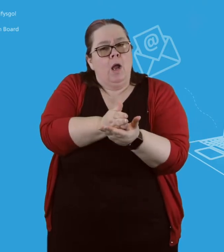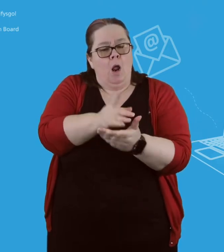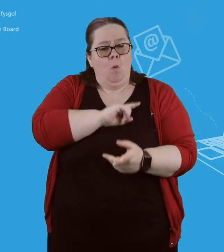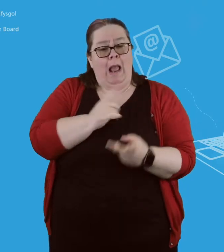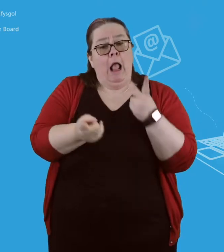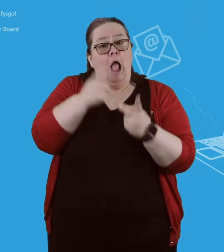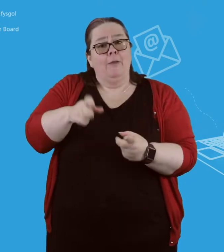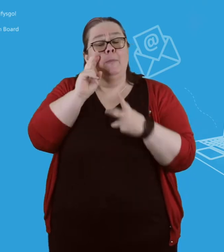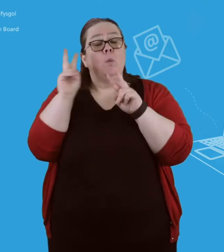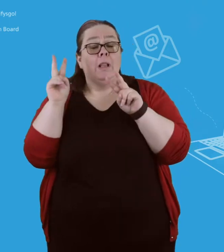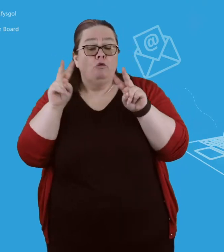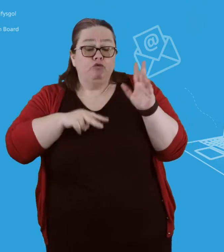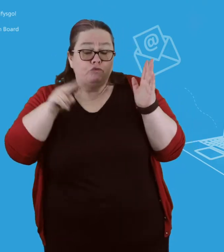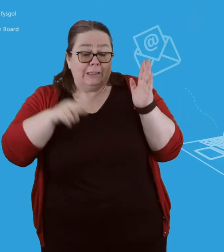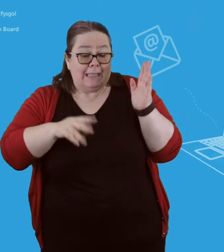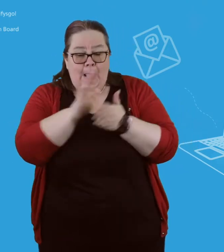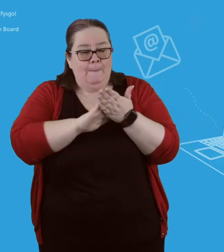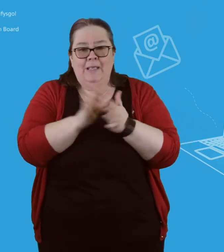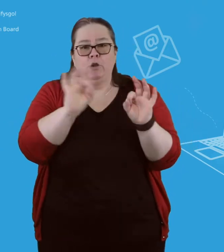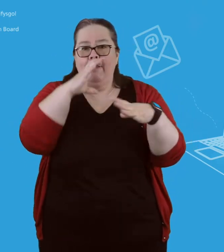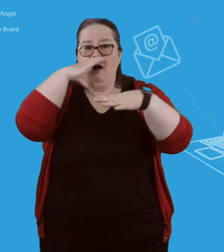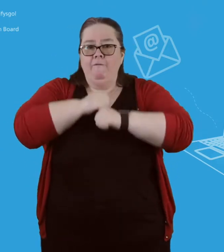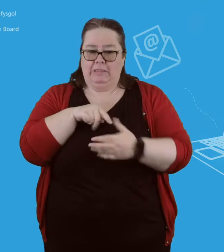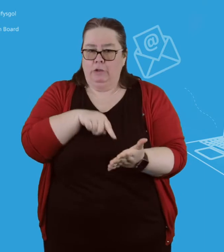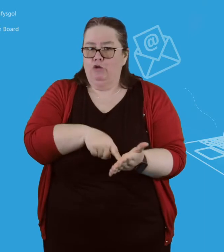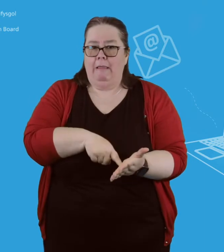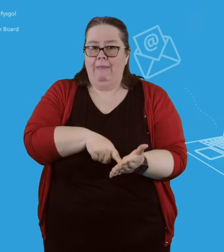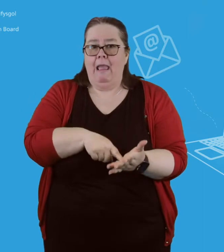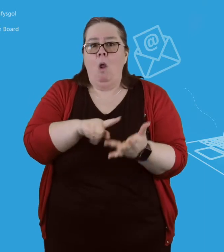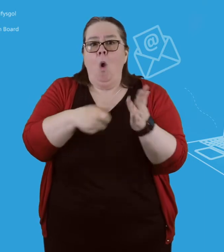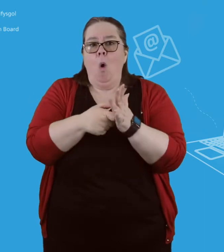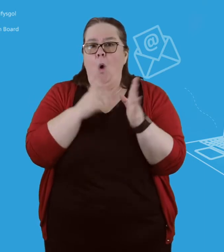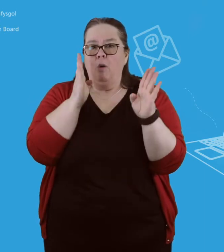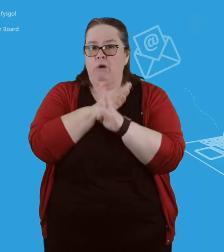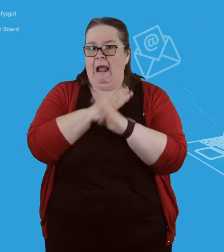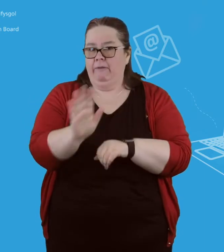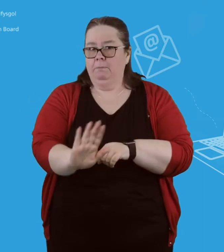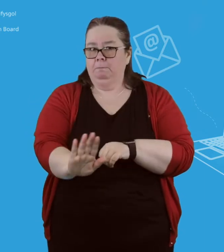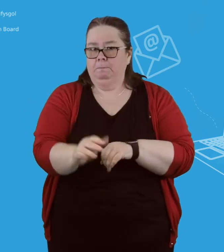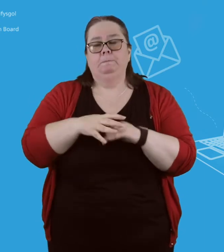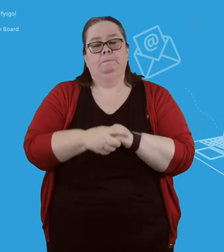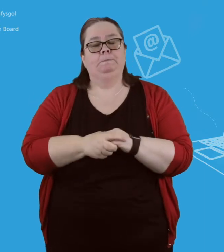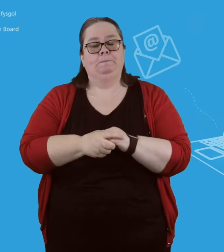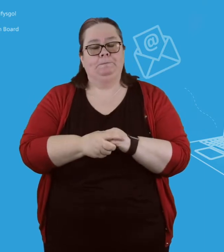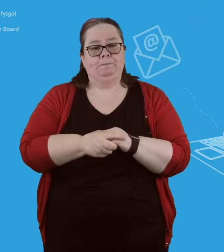Conwy a Sir Dimbych ardal canol 017